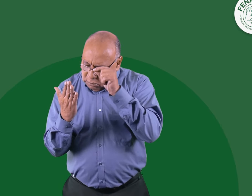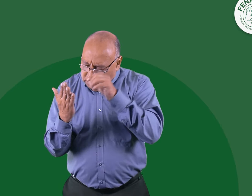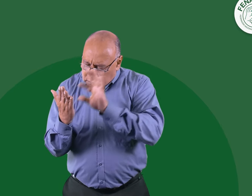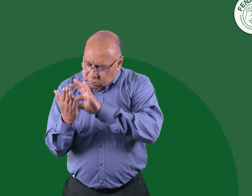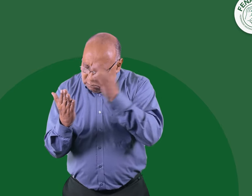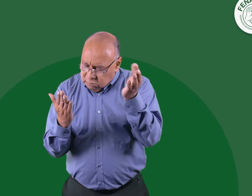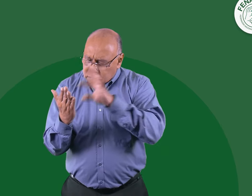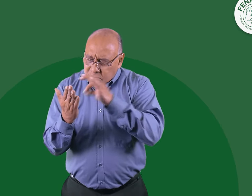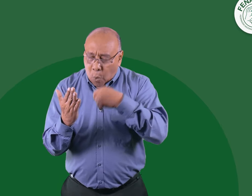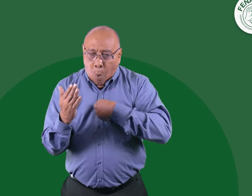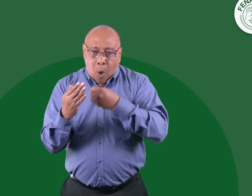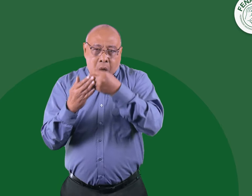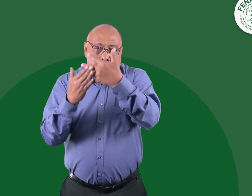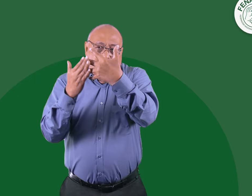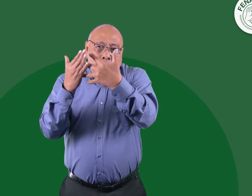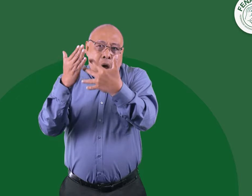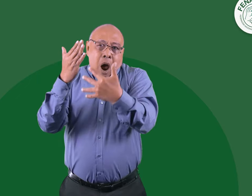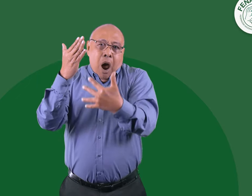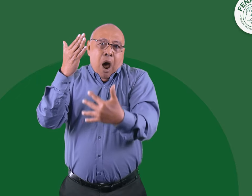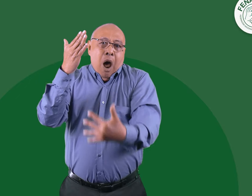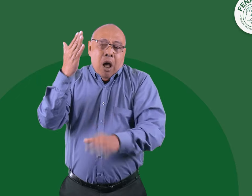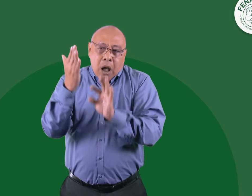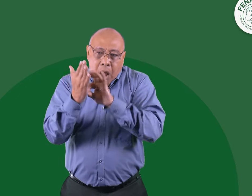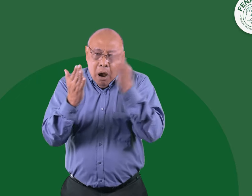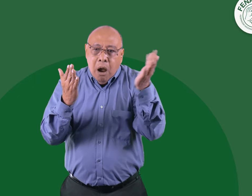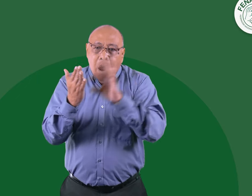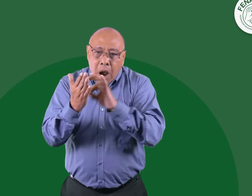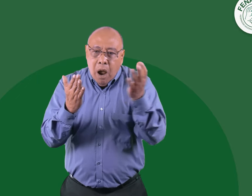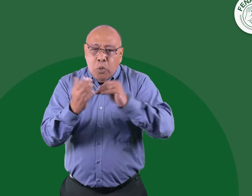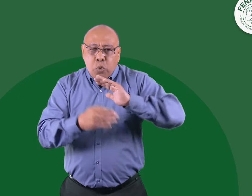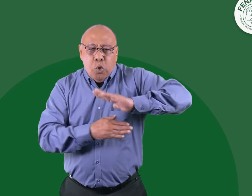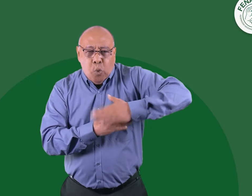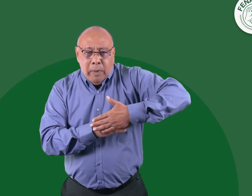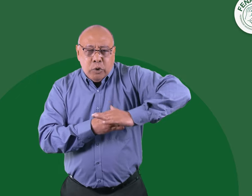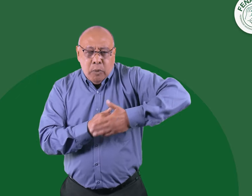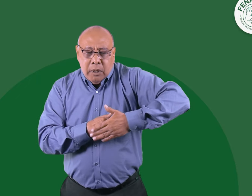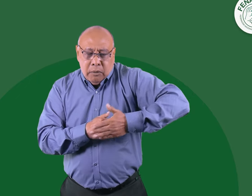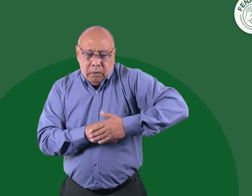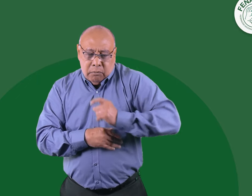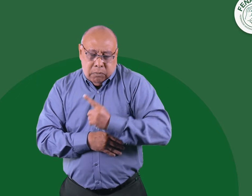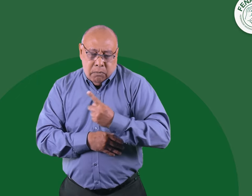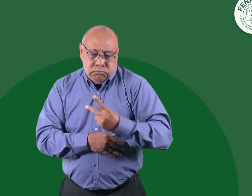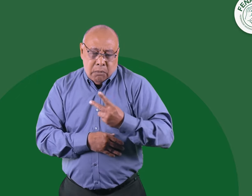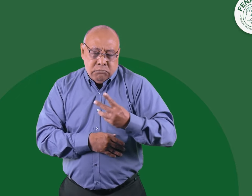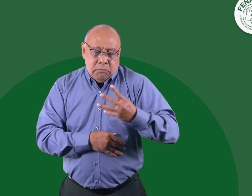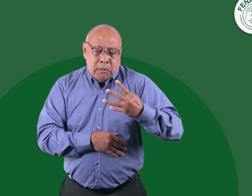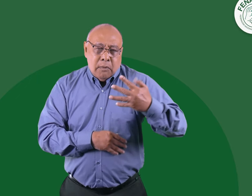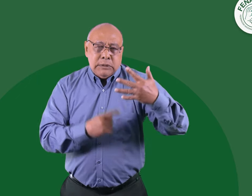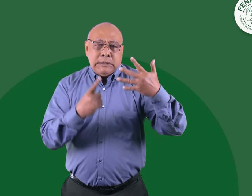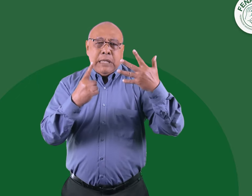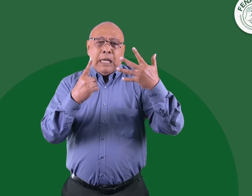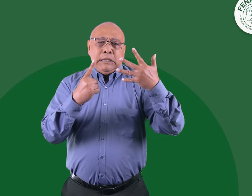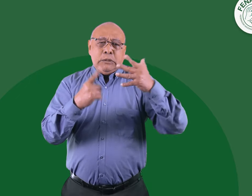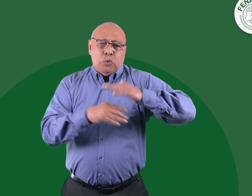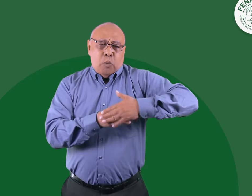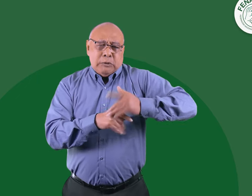recomendaciones y observaciones al ministerio con los puntos que consideraban podrían tener ajustes. Eran